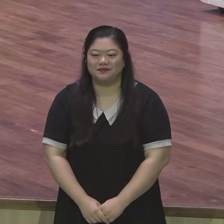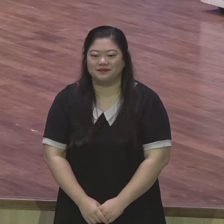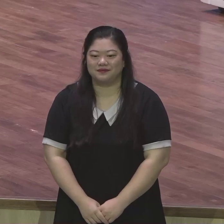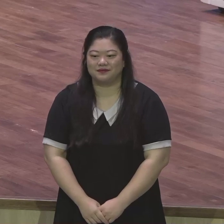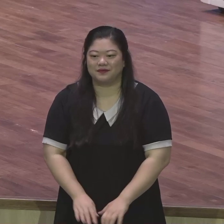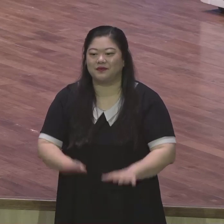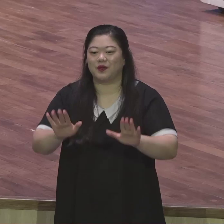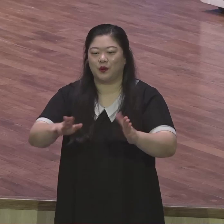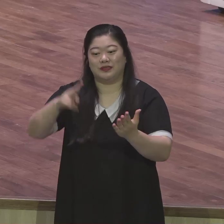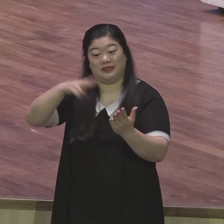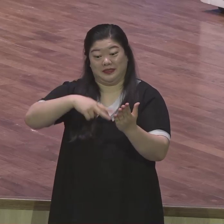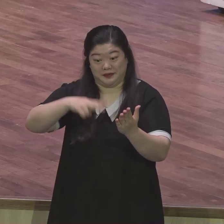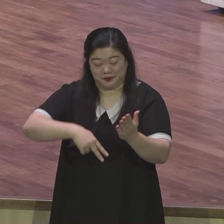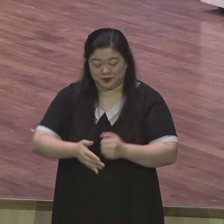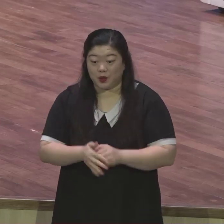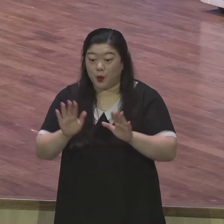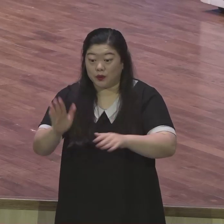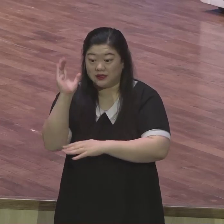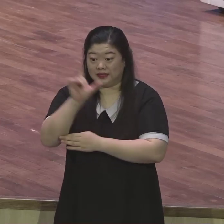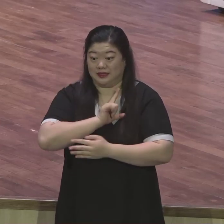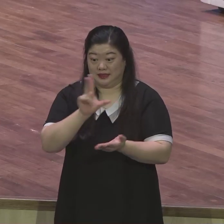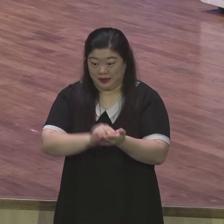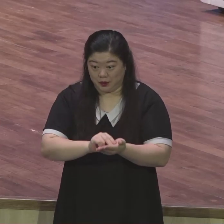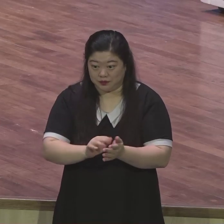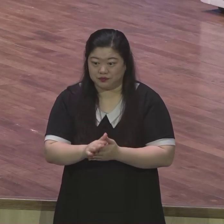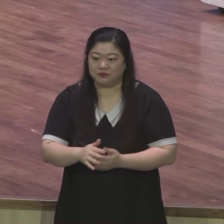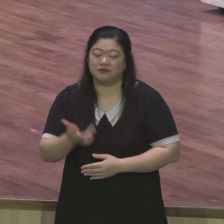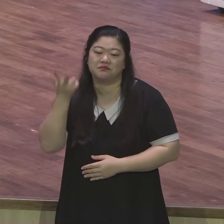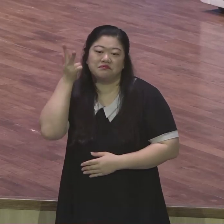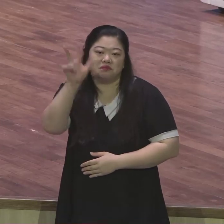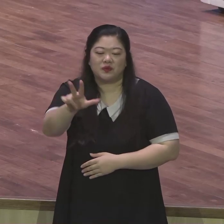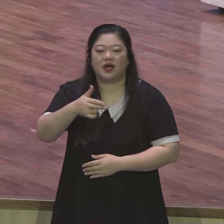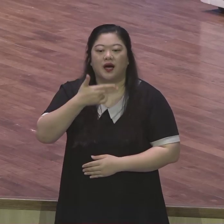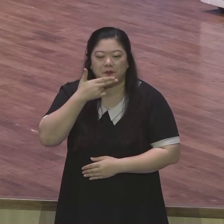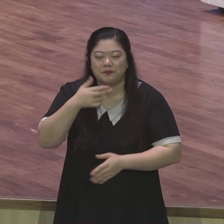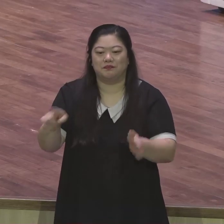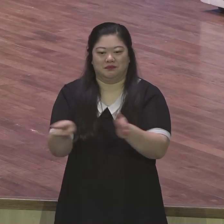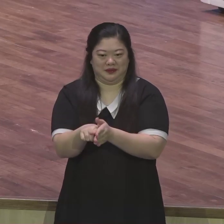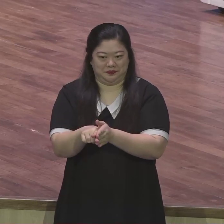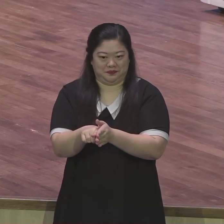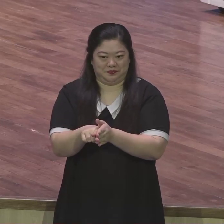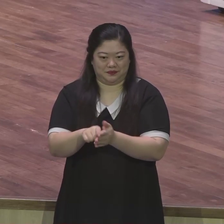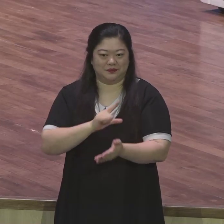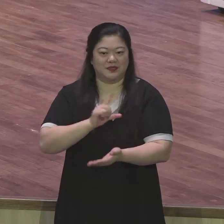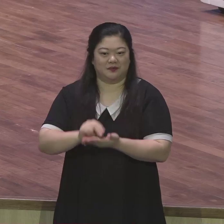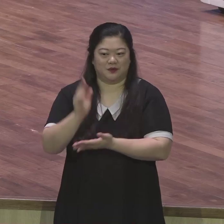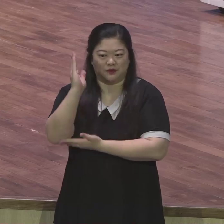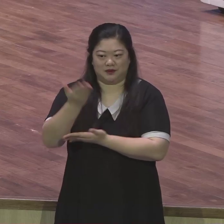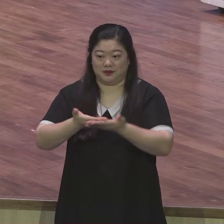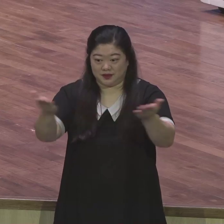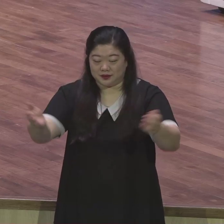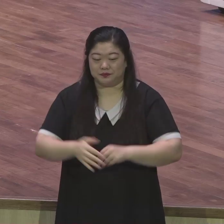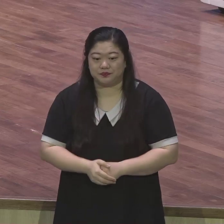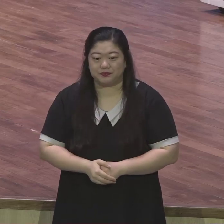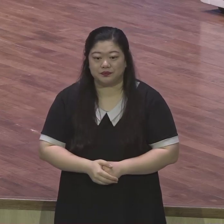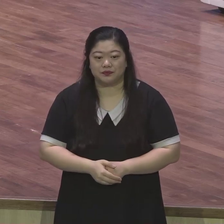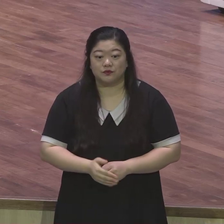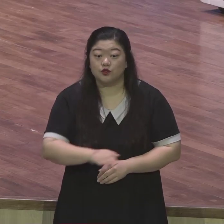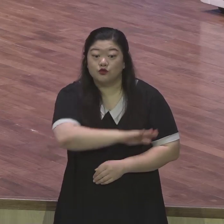말씀 가지고 뒤로 물러가지 않는 믿음이라는 제목으로 말씀을 증거하기 원합니다 우리는 하나님의 사람입니다 하나님의